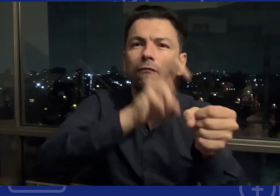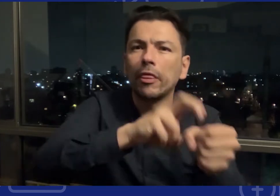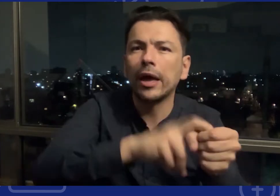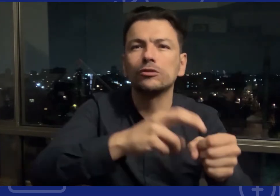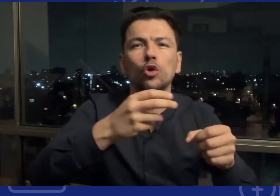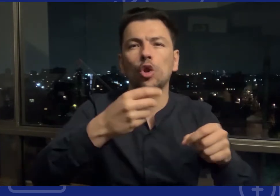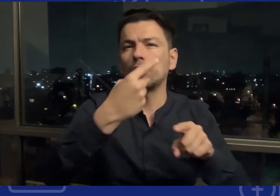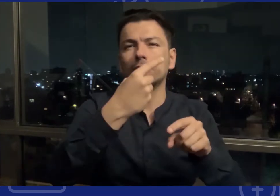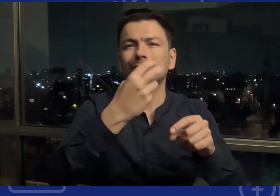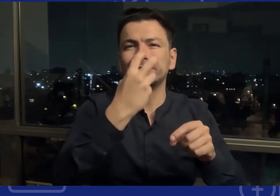civil